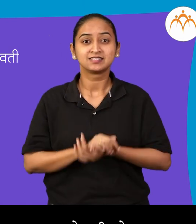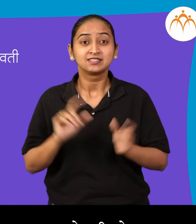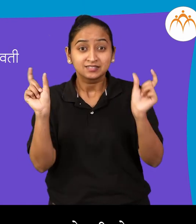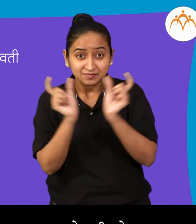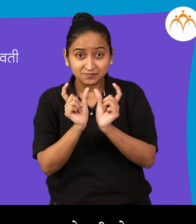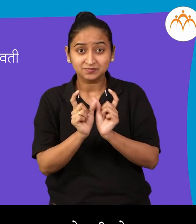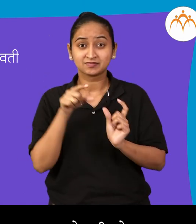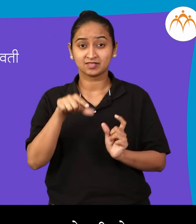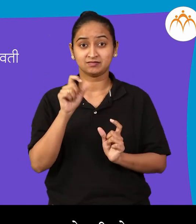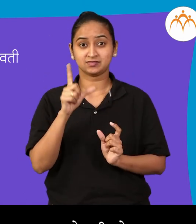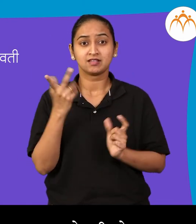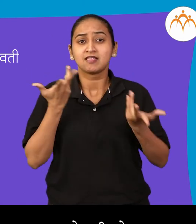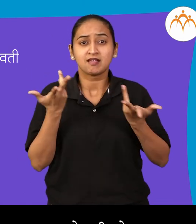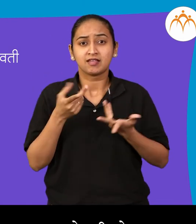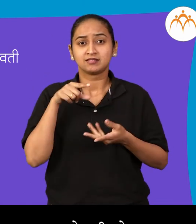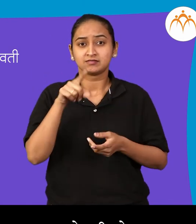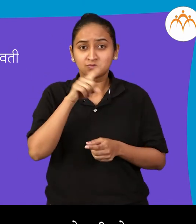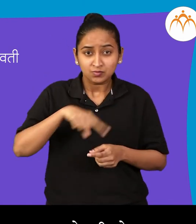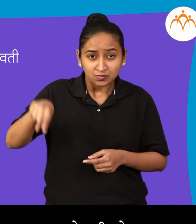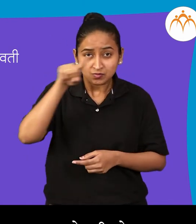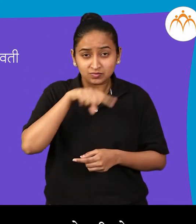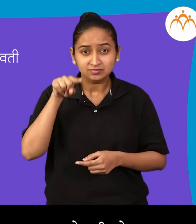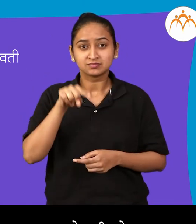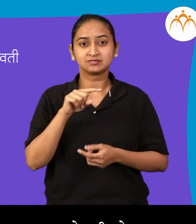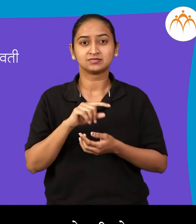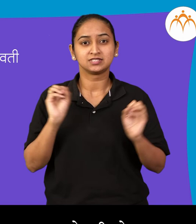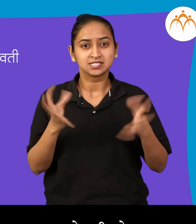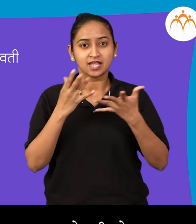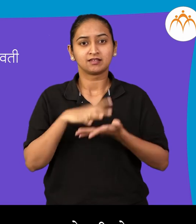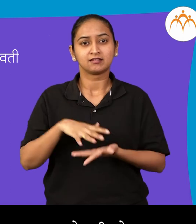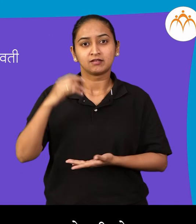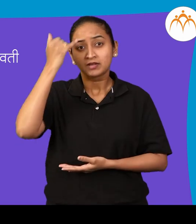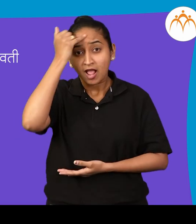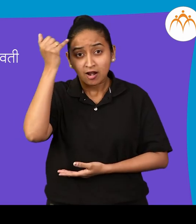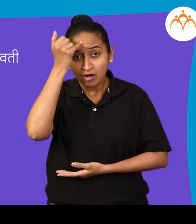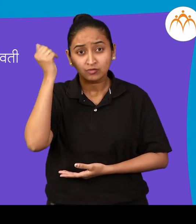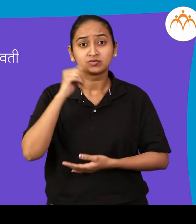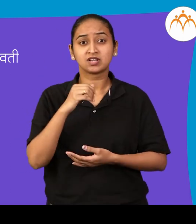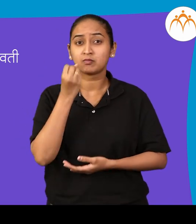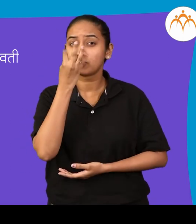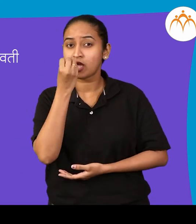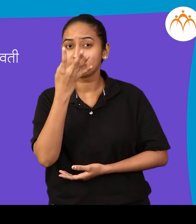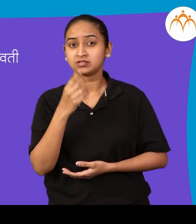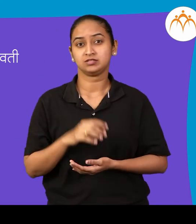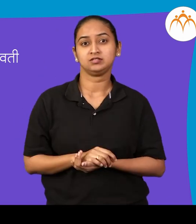ओल्खा वत्याब होती गोल कराईला पिवला धमक चाफा फुल्ला